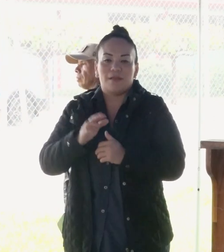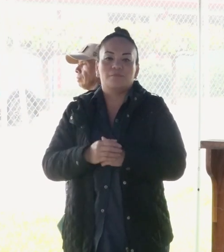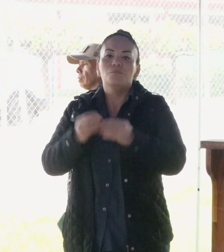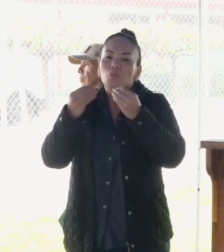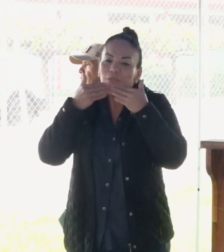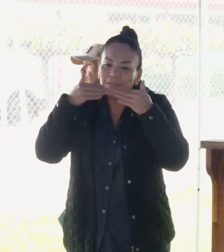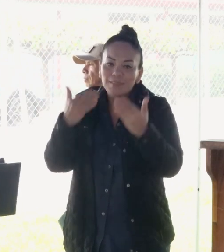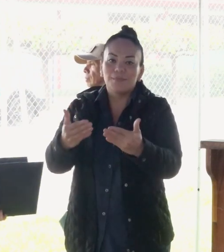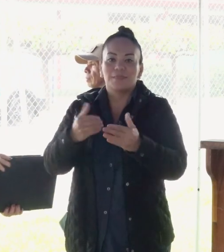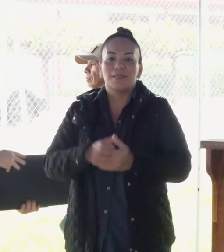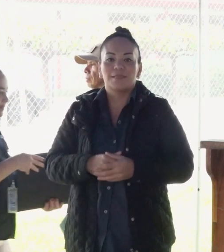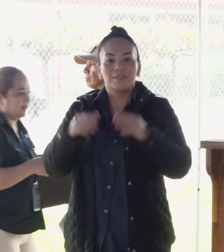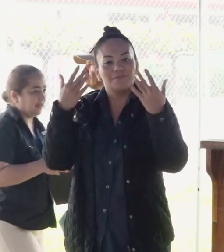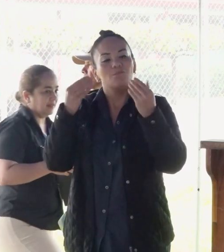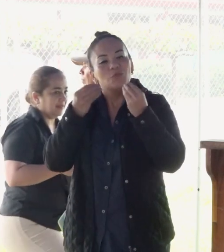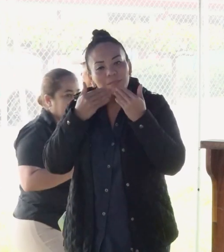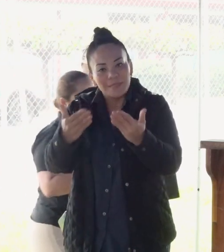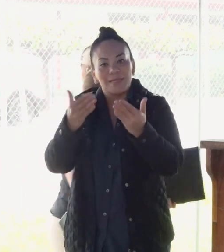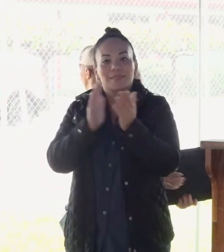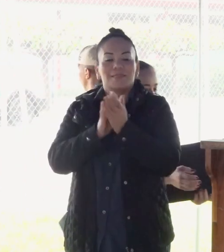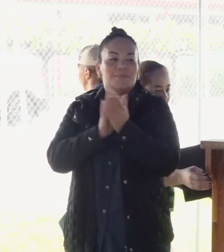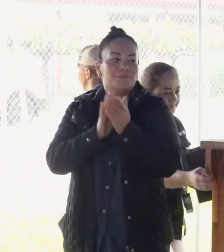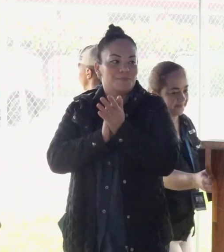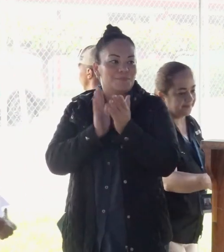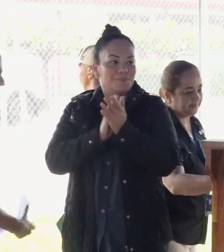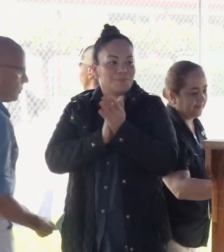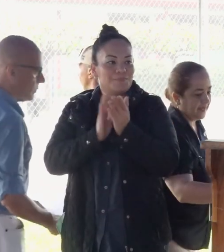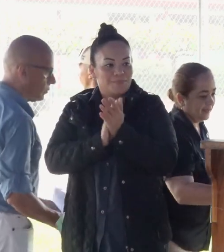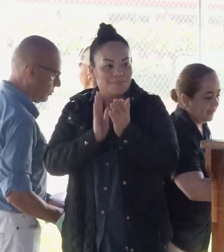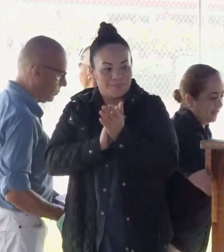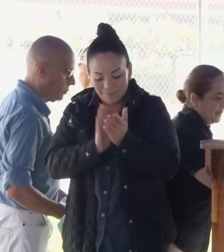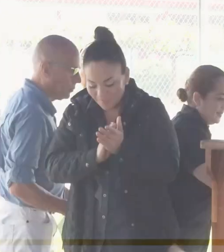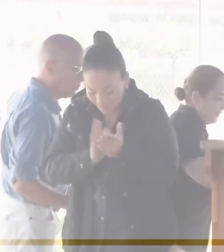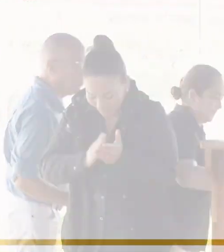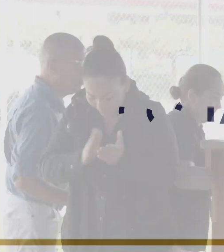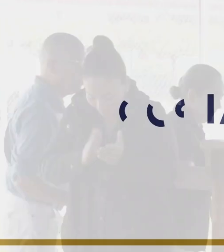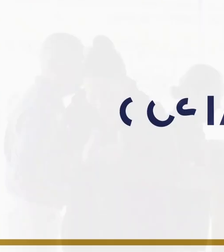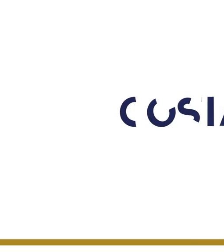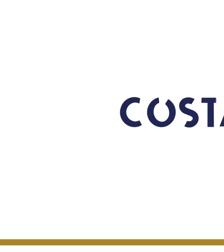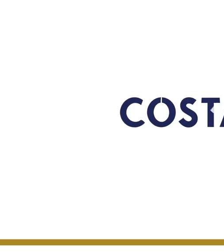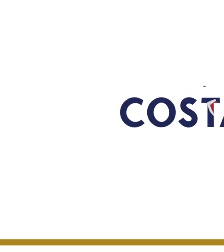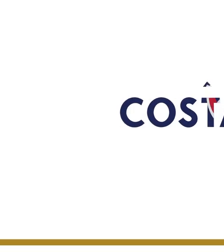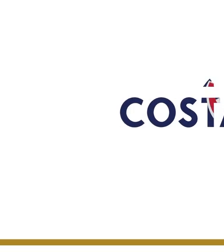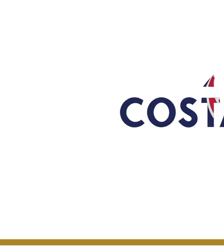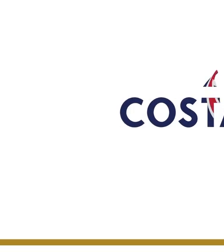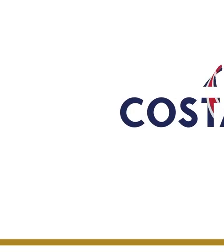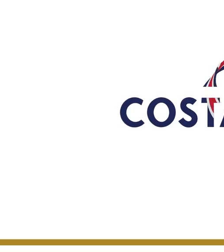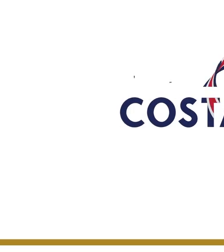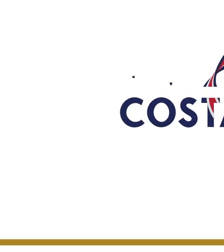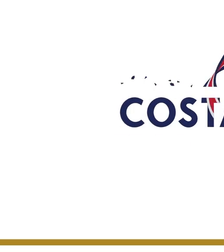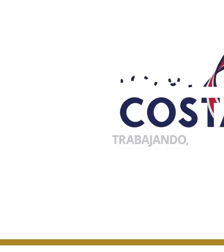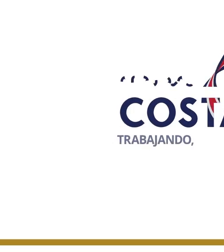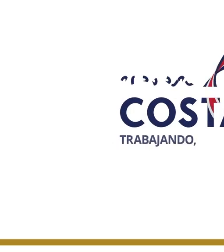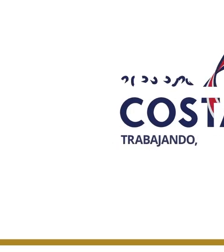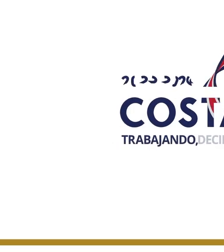Muchísimas gracias, muchísimas gracias. Aplausos. Aplausos. Aplausos.